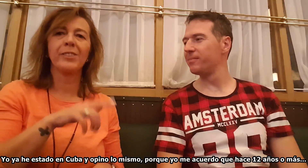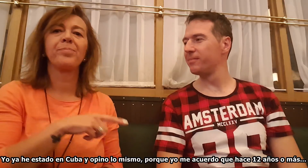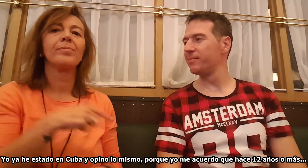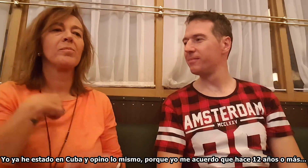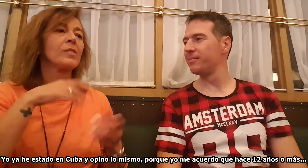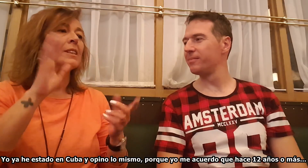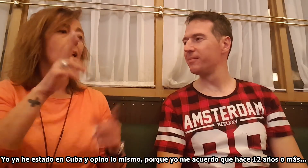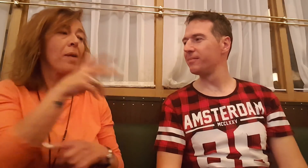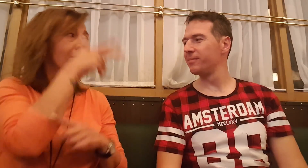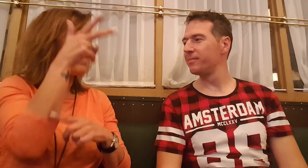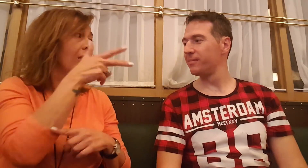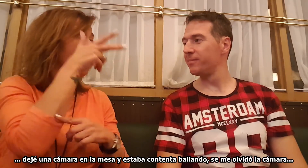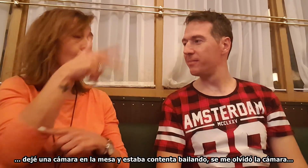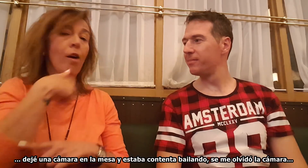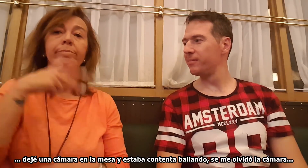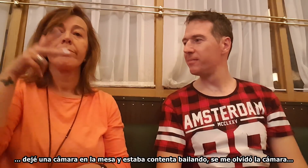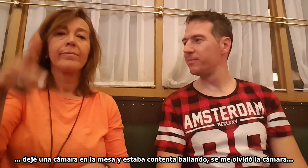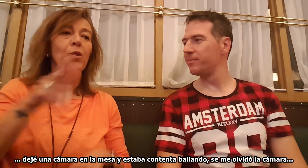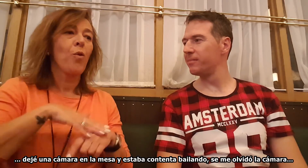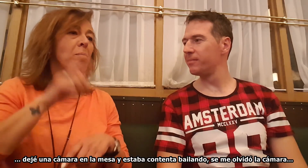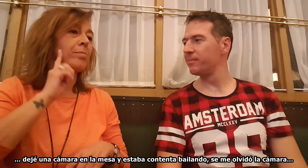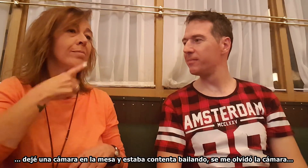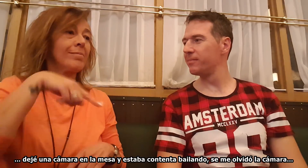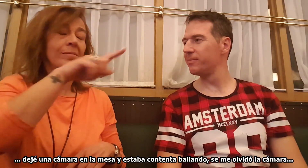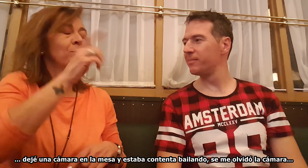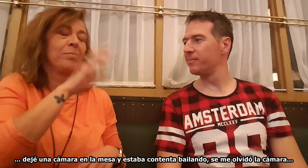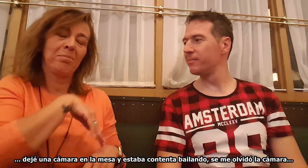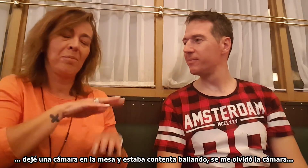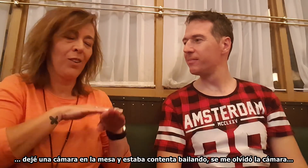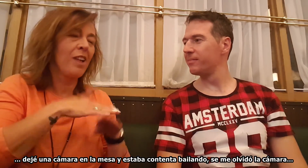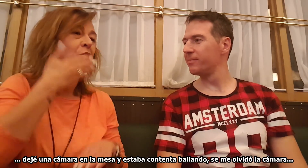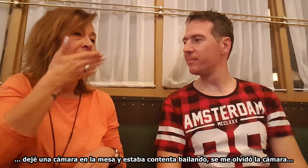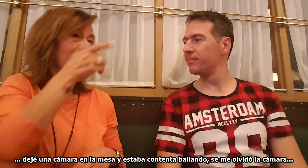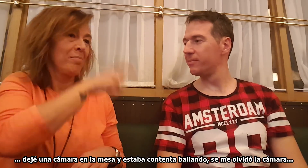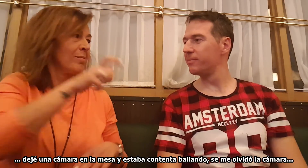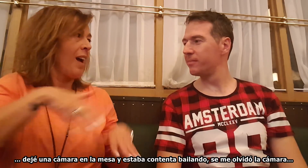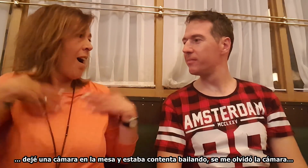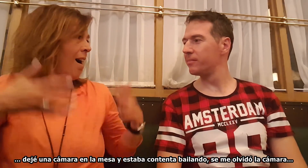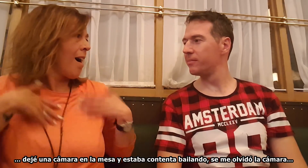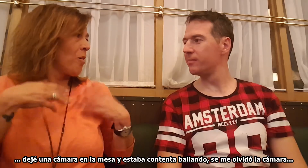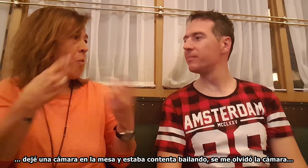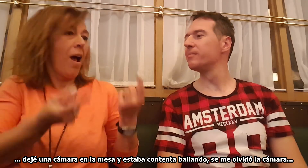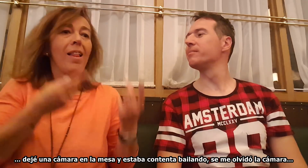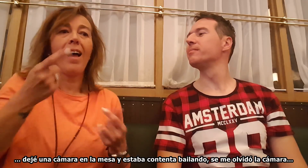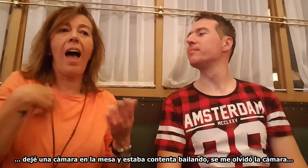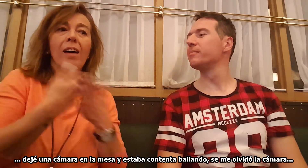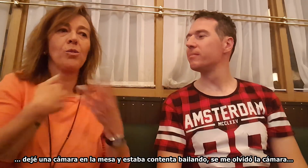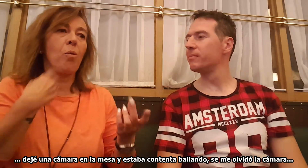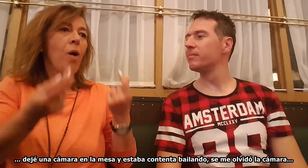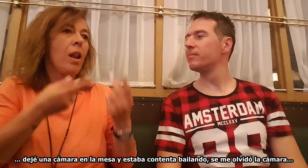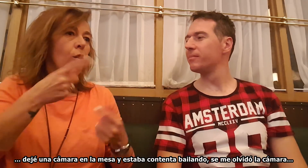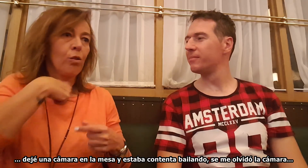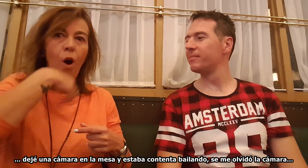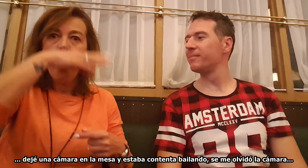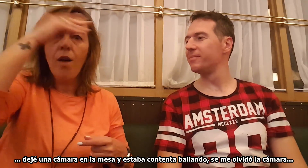dejé una cámara encima de la mesa. Y estaba contenta, bailando. Se me olvidó la cámara.